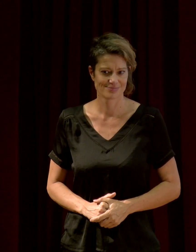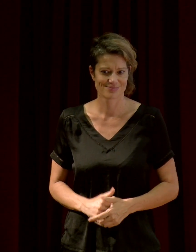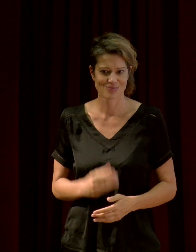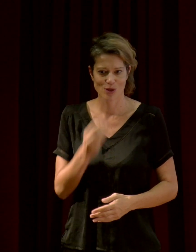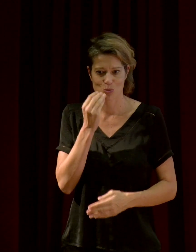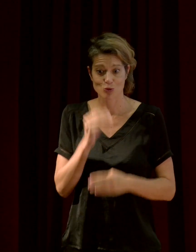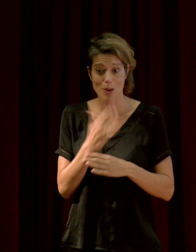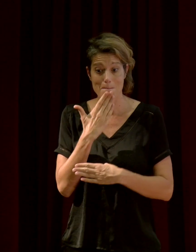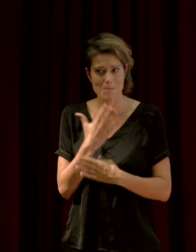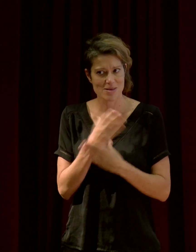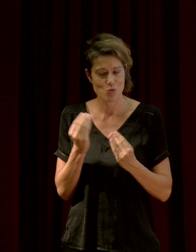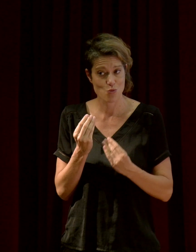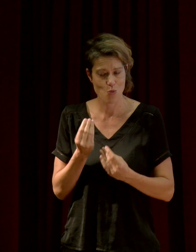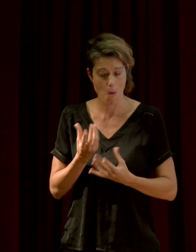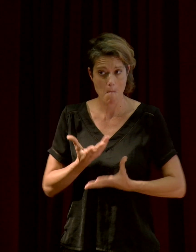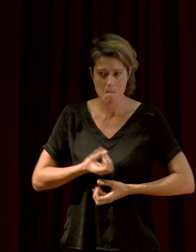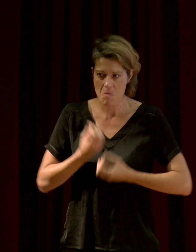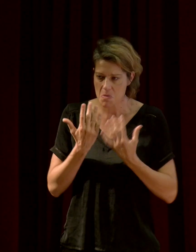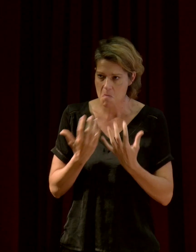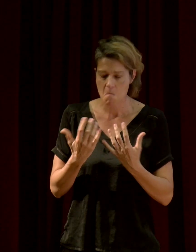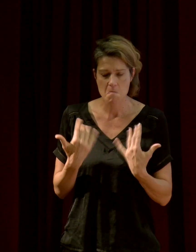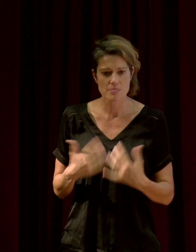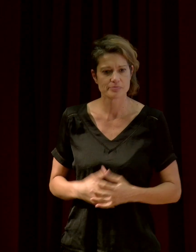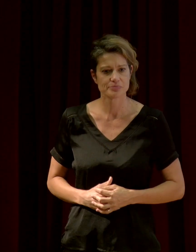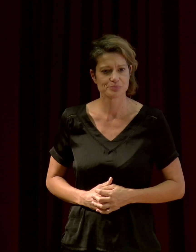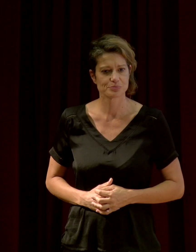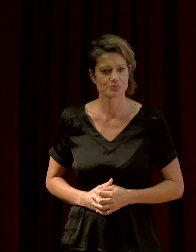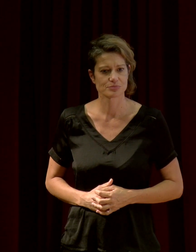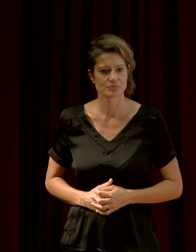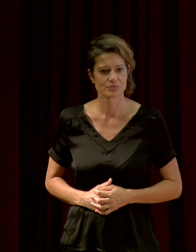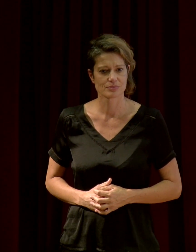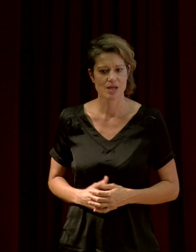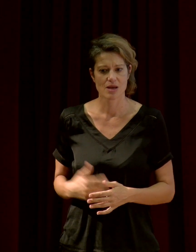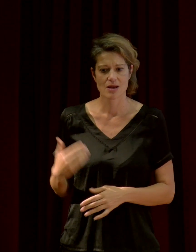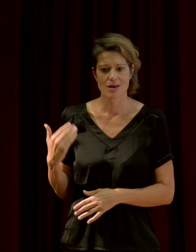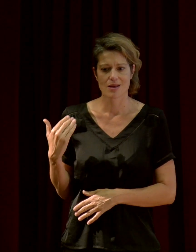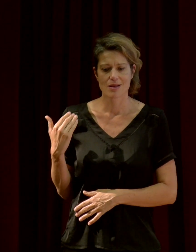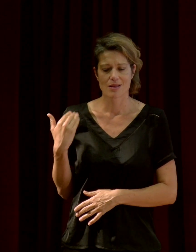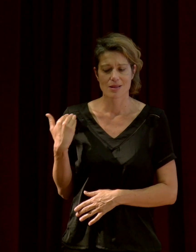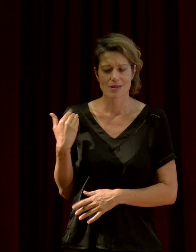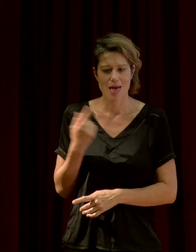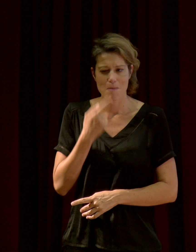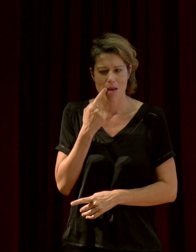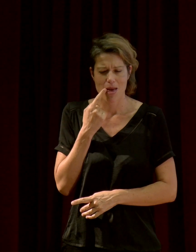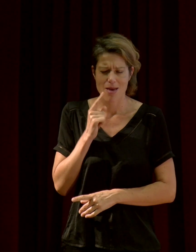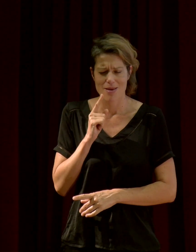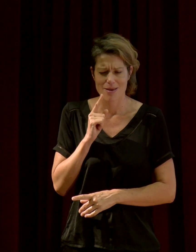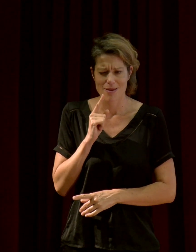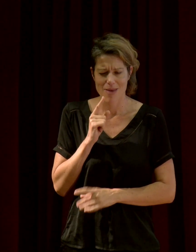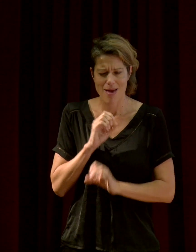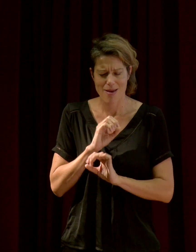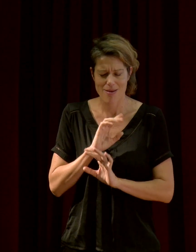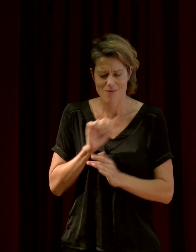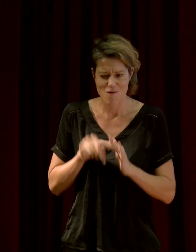Bonsoir, merci beaucoup pour votre conférence. Il y a une chose que vous avez évoquée en demi-teinte, mais pas explicitement, c'est le niveau d'émissions